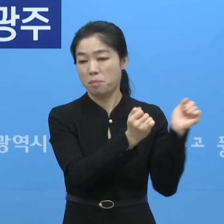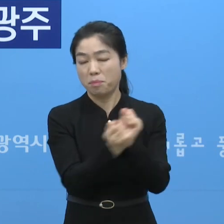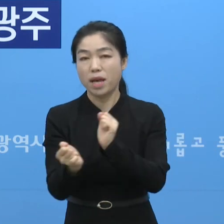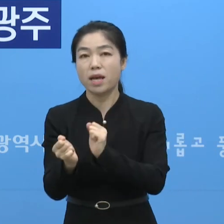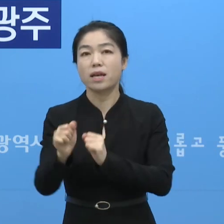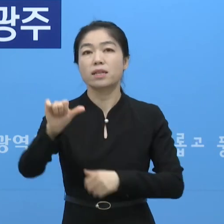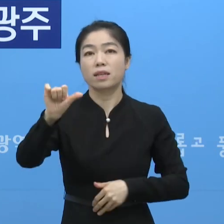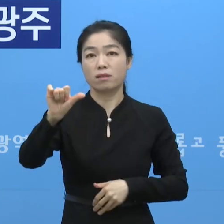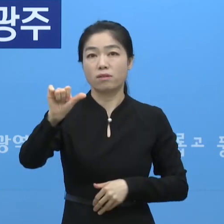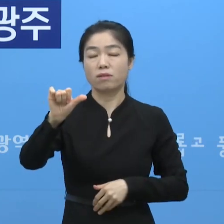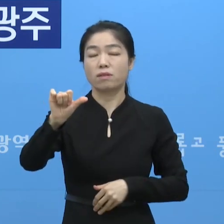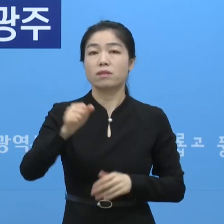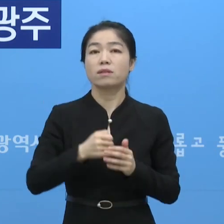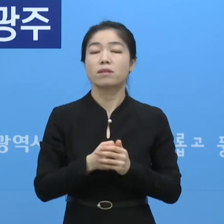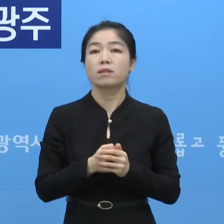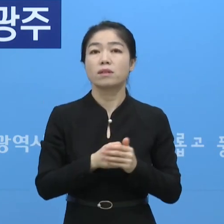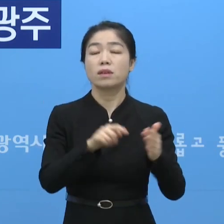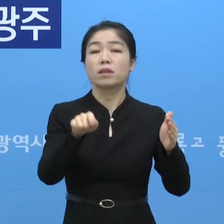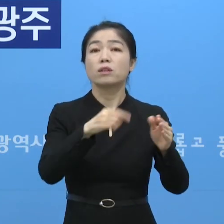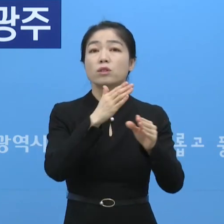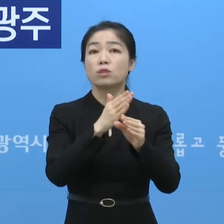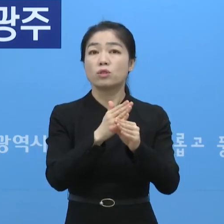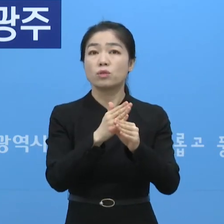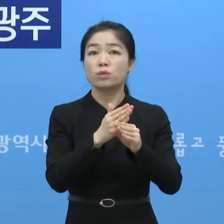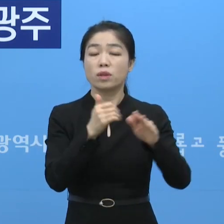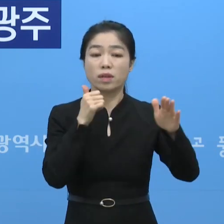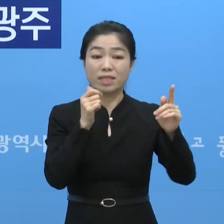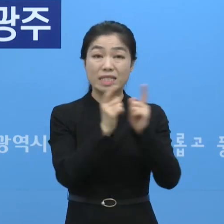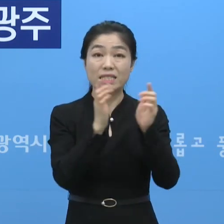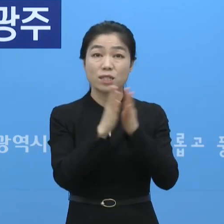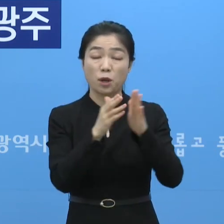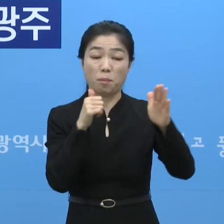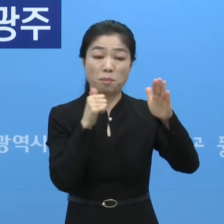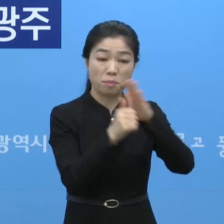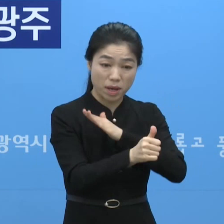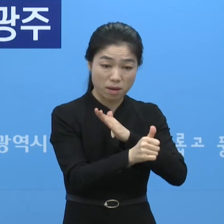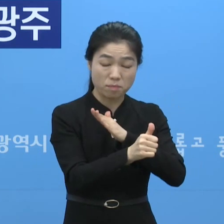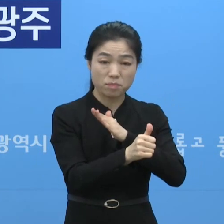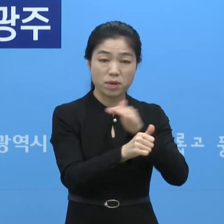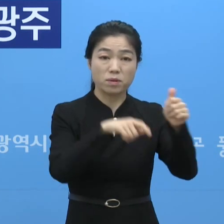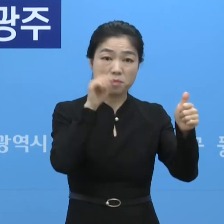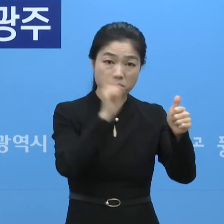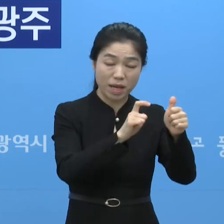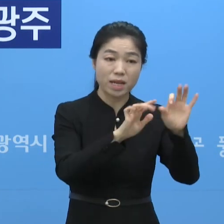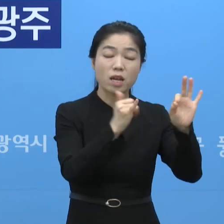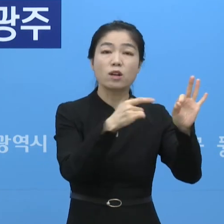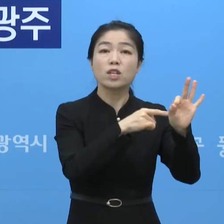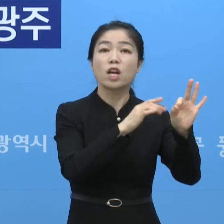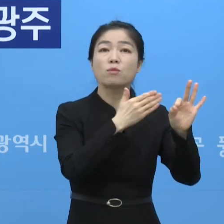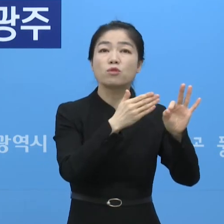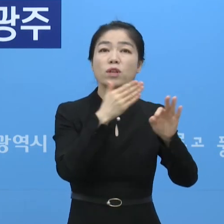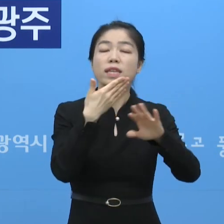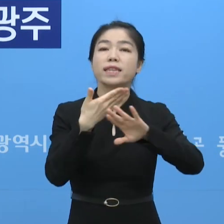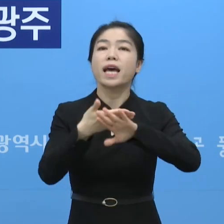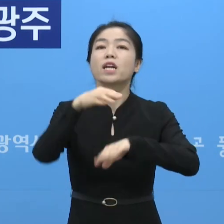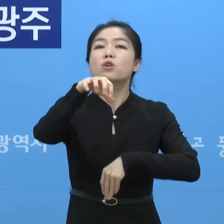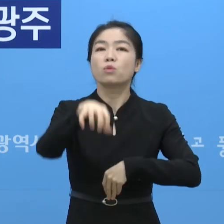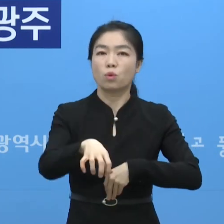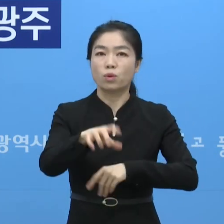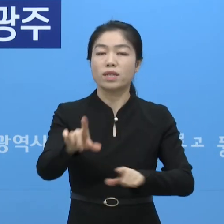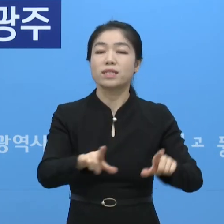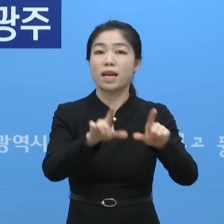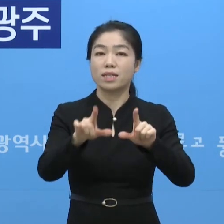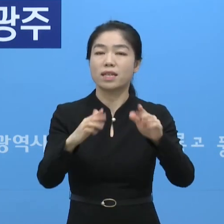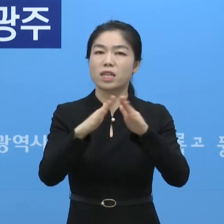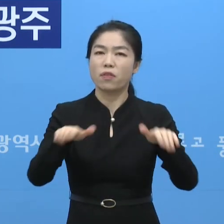접촉자는 5명이고요. 그중에 방문해서 직접 된 사람 중에 10명 중에 타시도가 5명입니다.